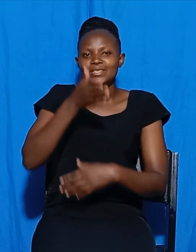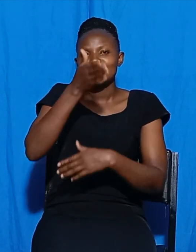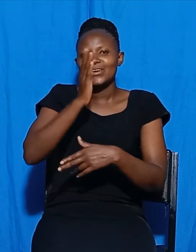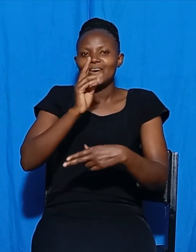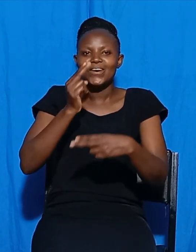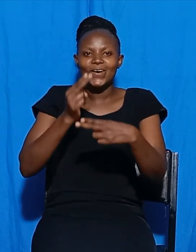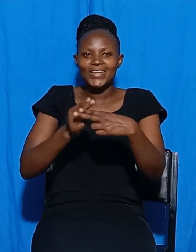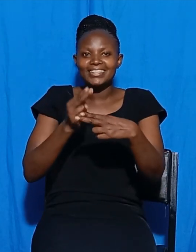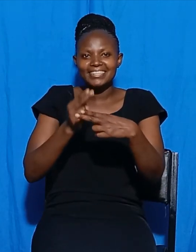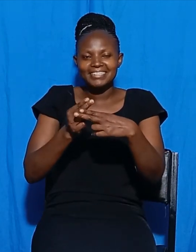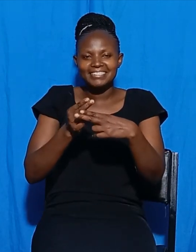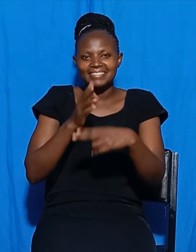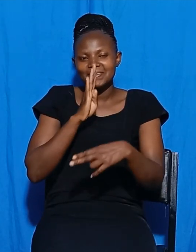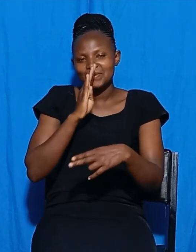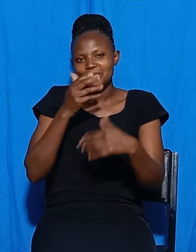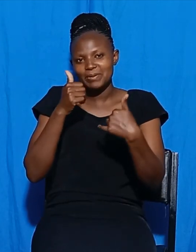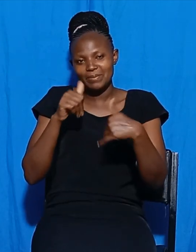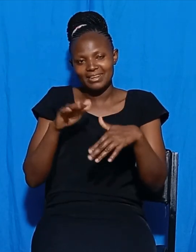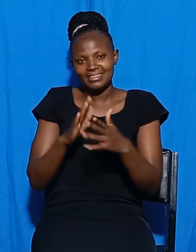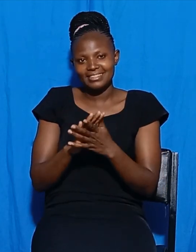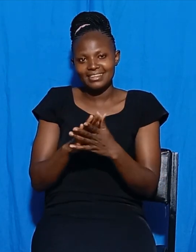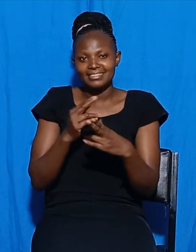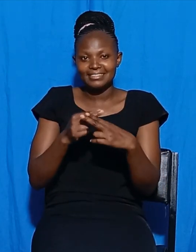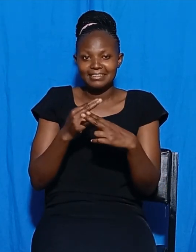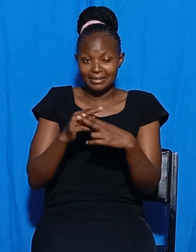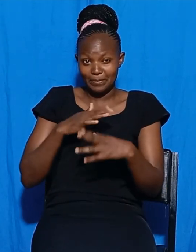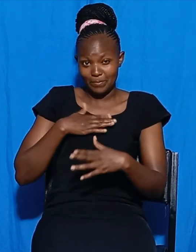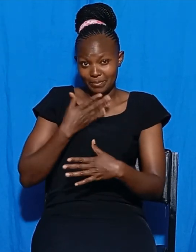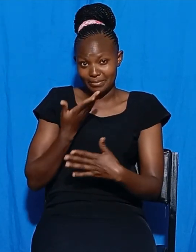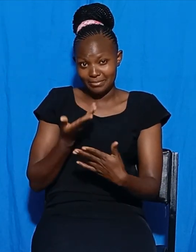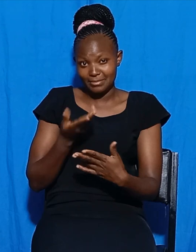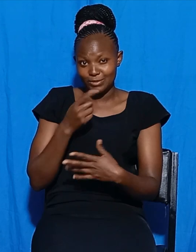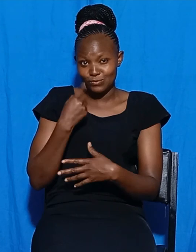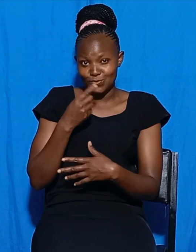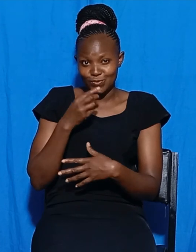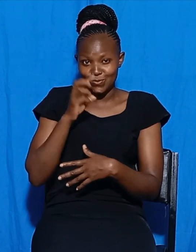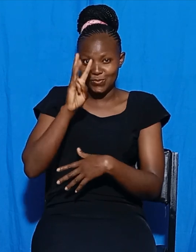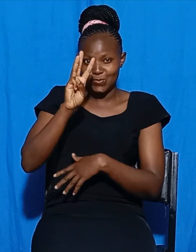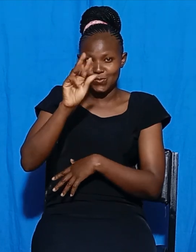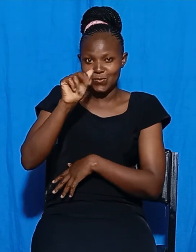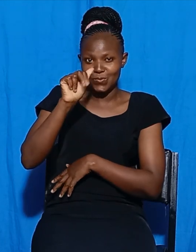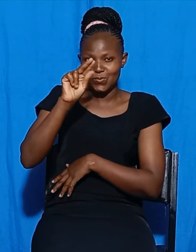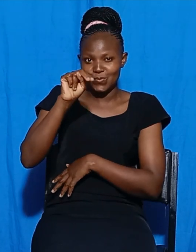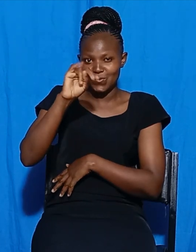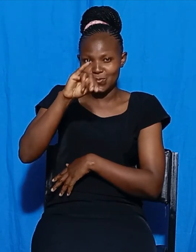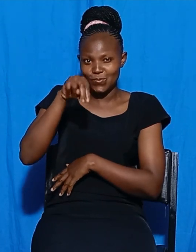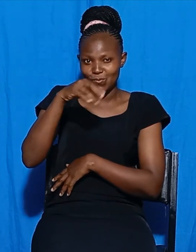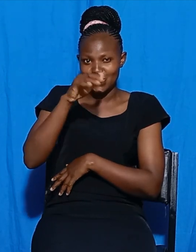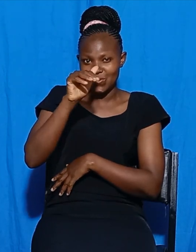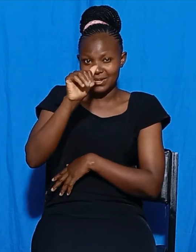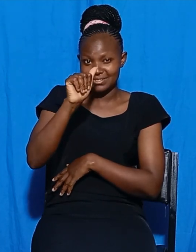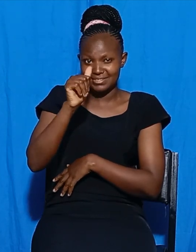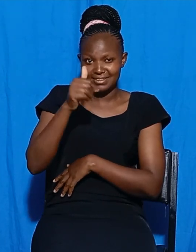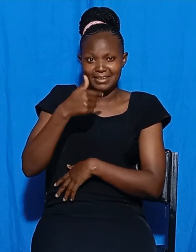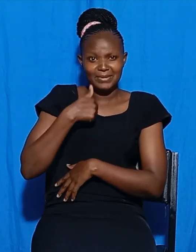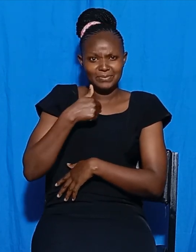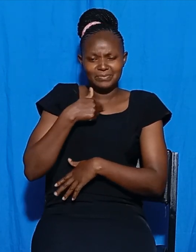Kwa masitwa ni Tawafranceska Wanja Kerori Na niunga ni tebaambe wenyu